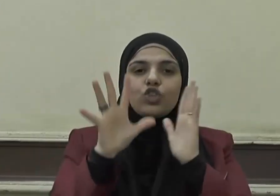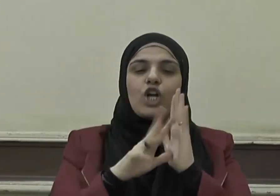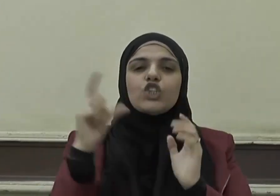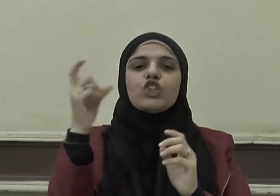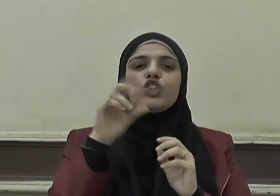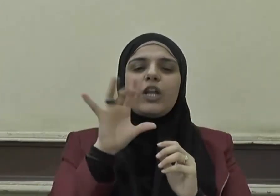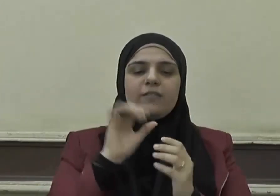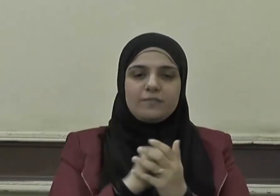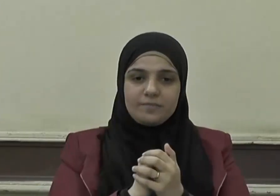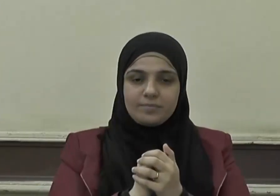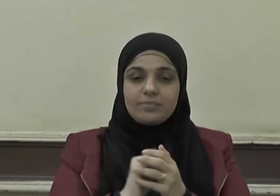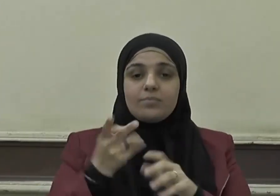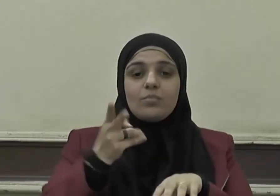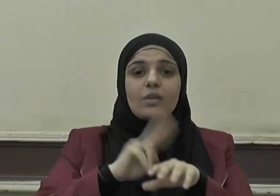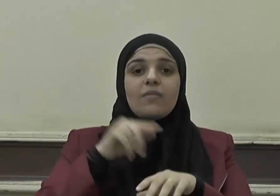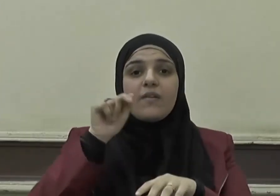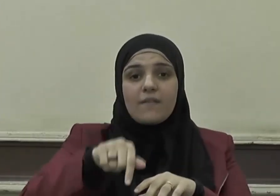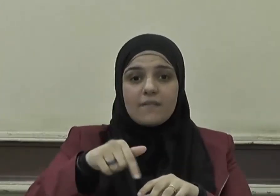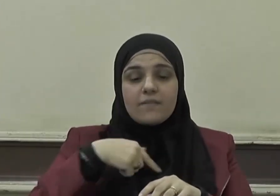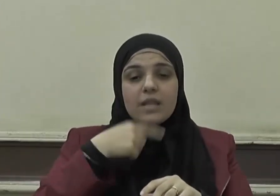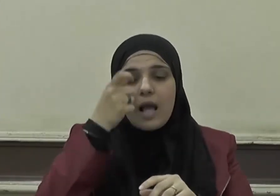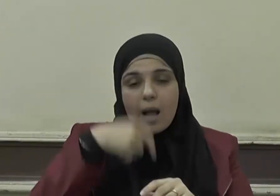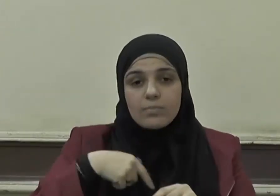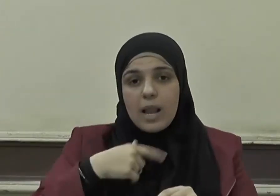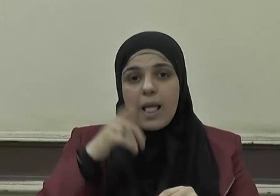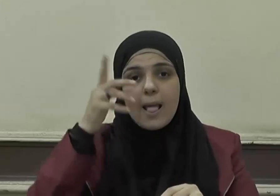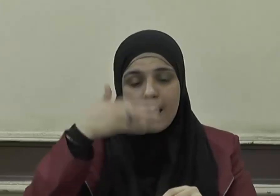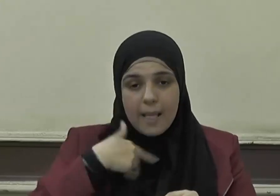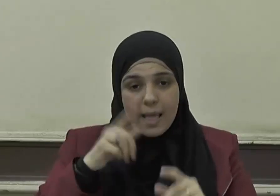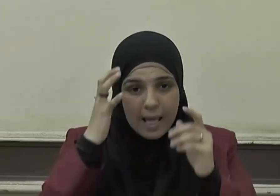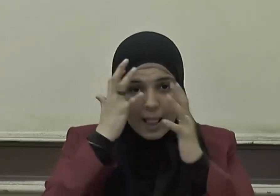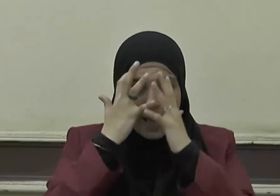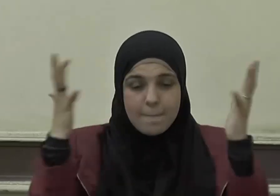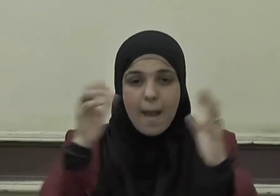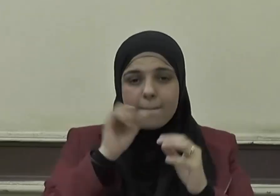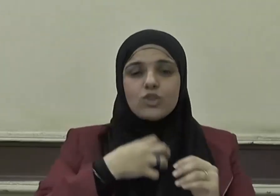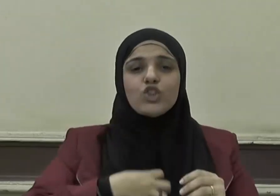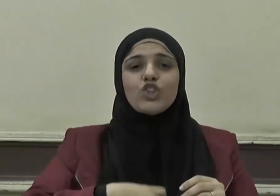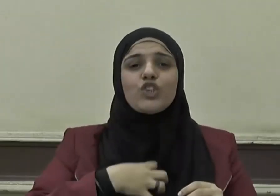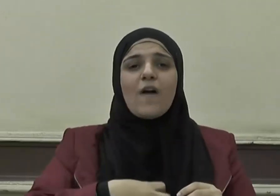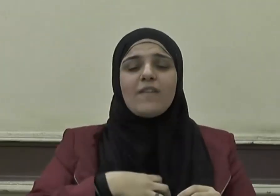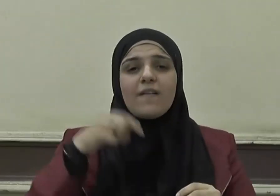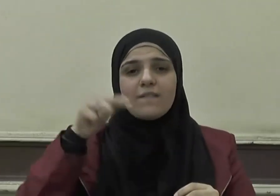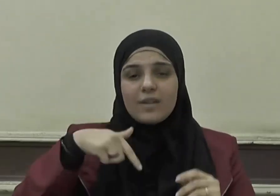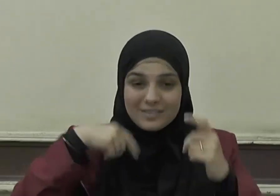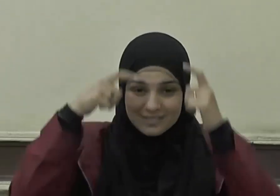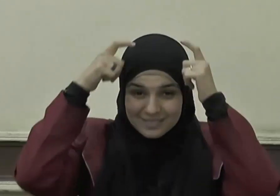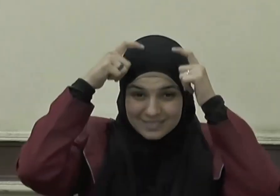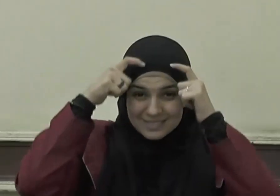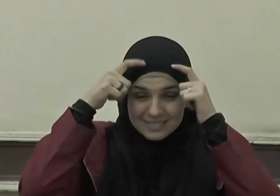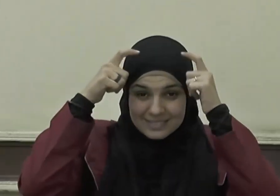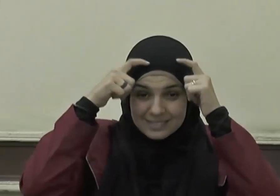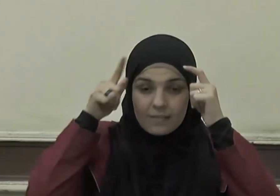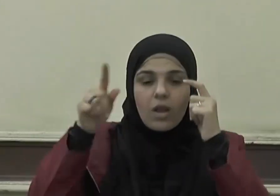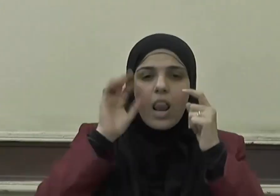فحين عد الإمام الشافعي رحمه الله غطاء الرأس من لوازم المروءة